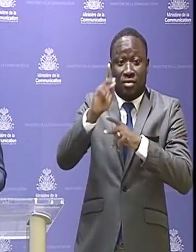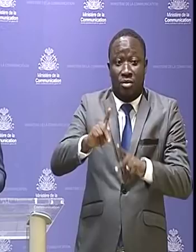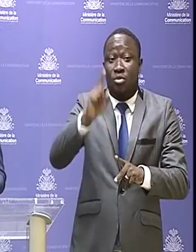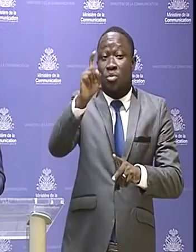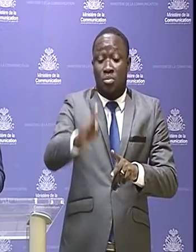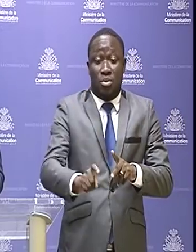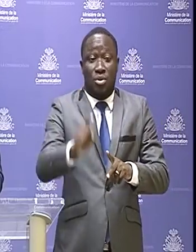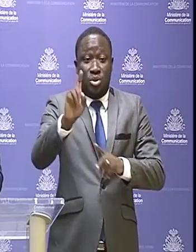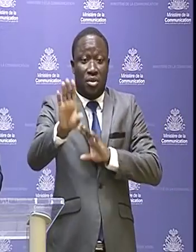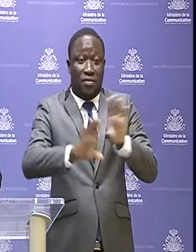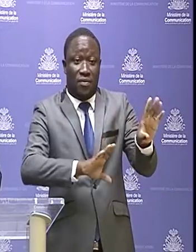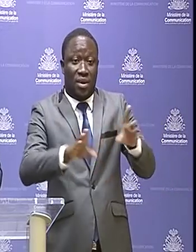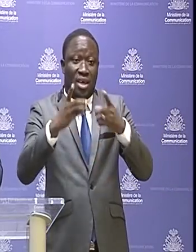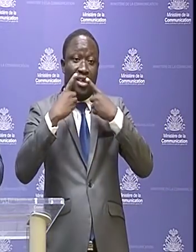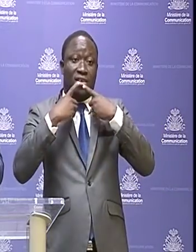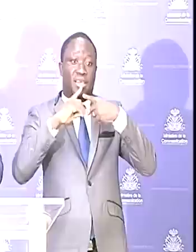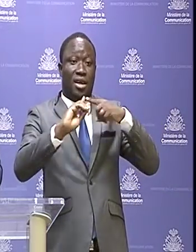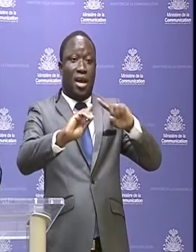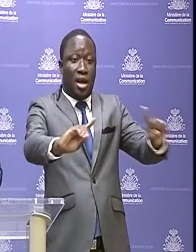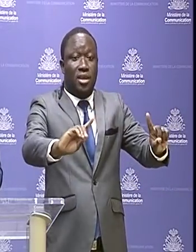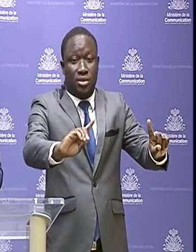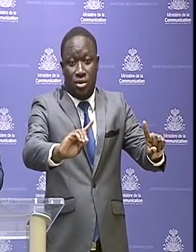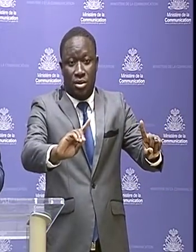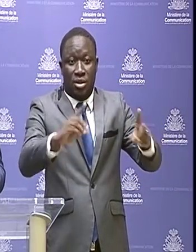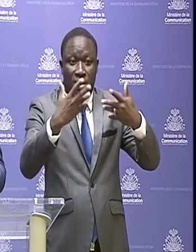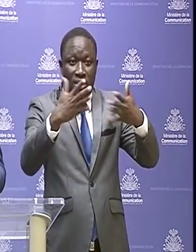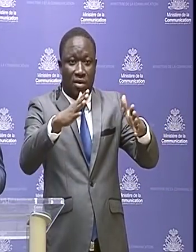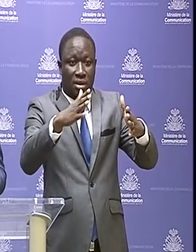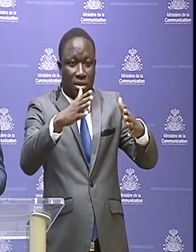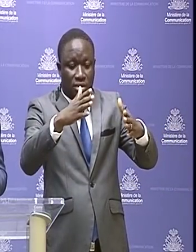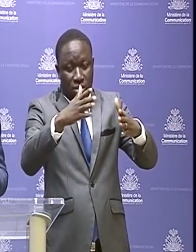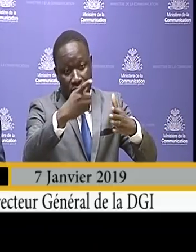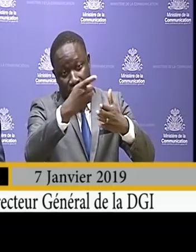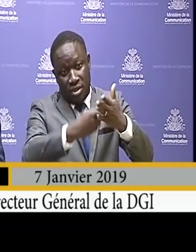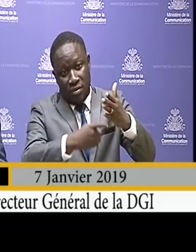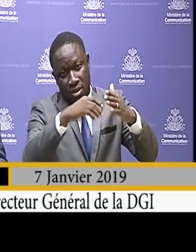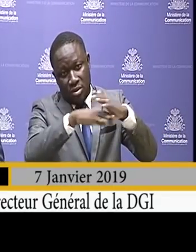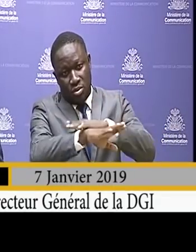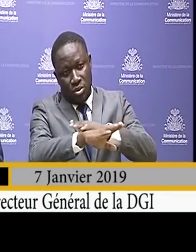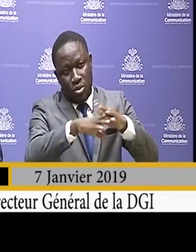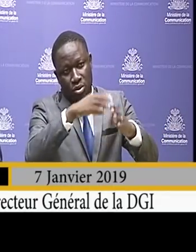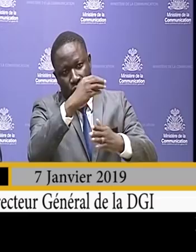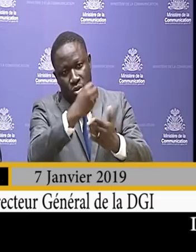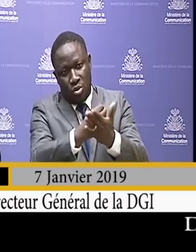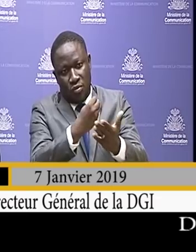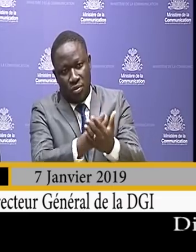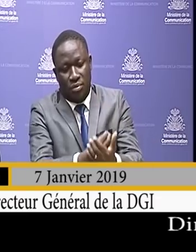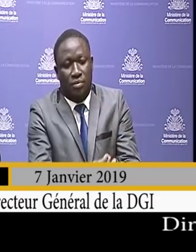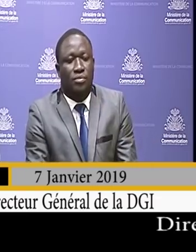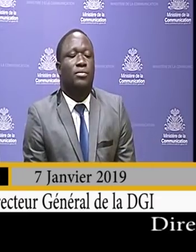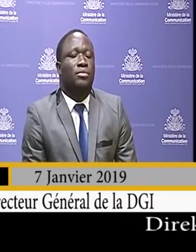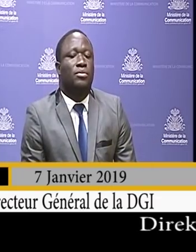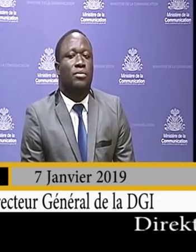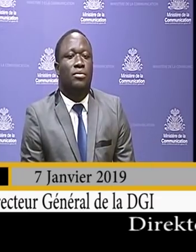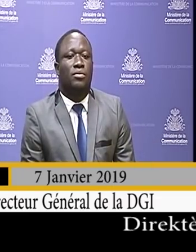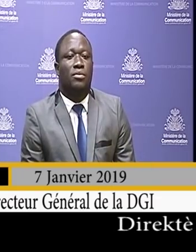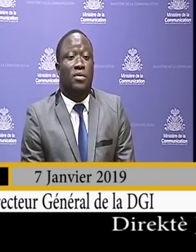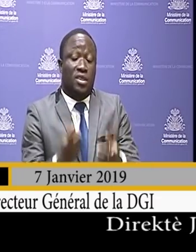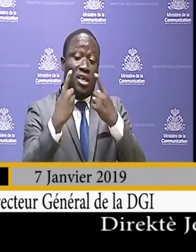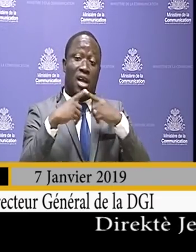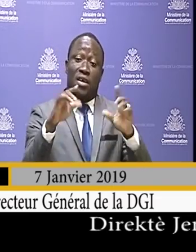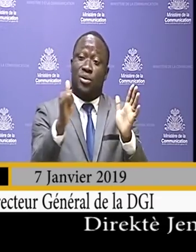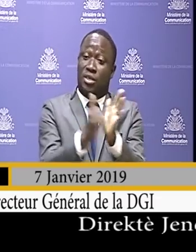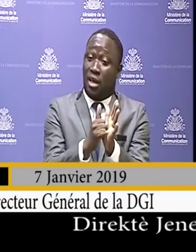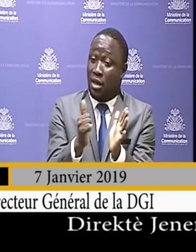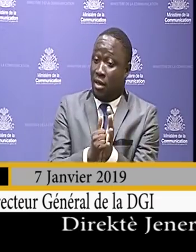moun soupoze produy déclaration définitive d'impôt sur le revenu. Déclaration